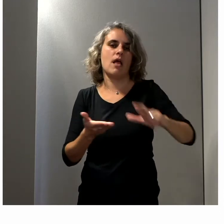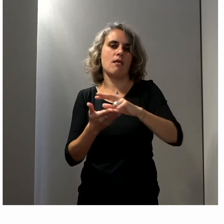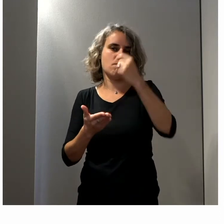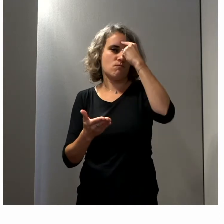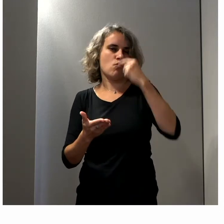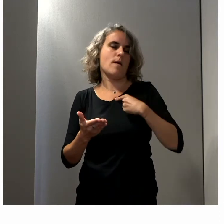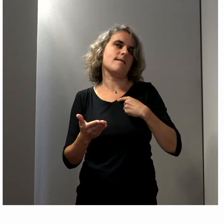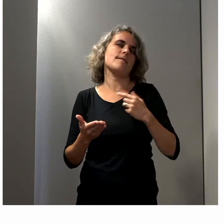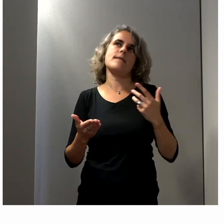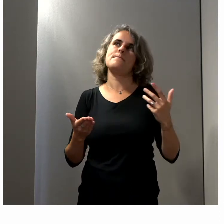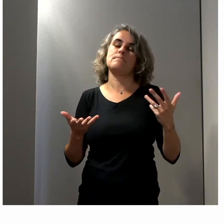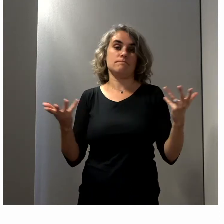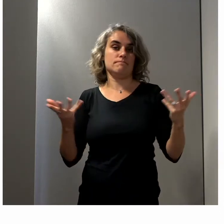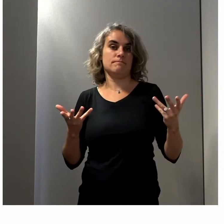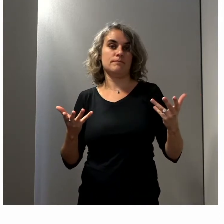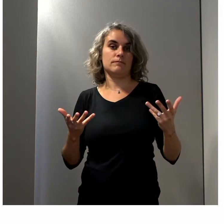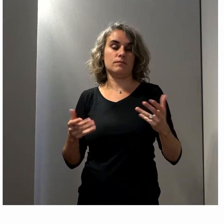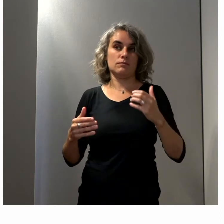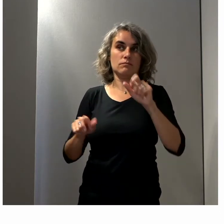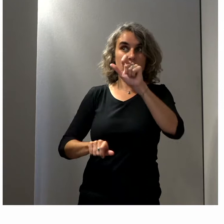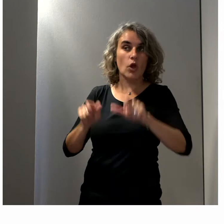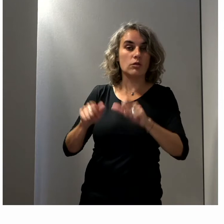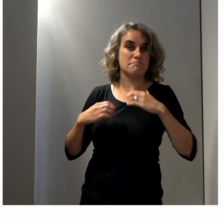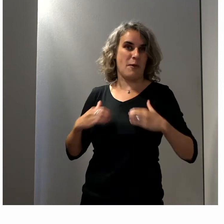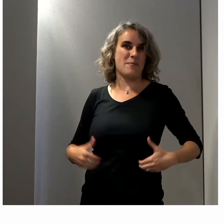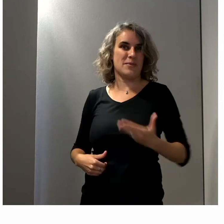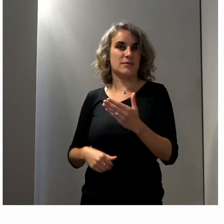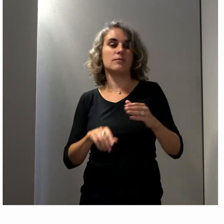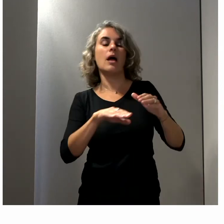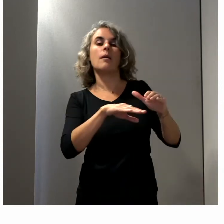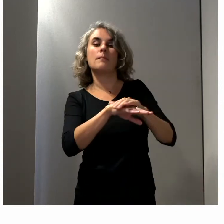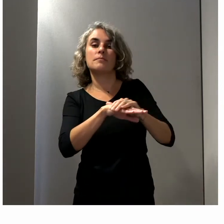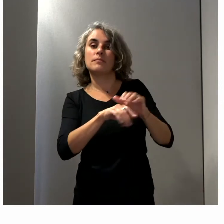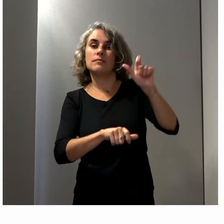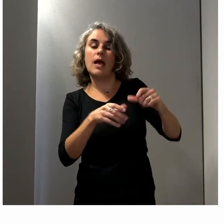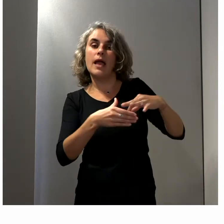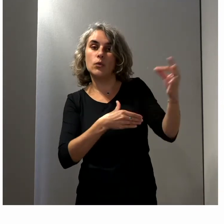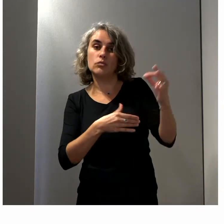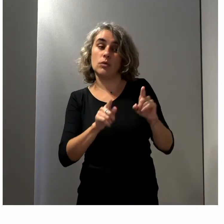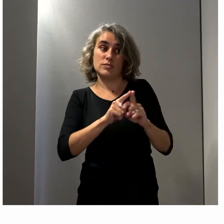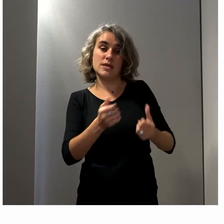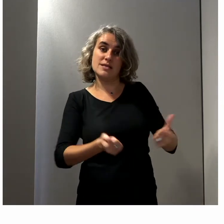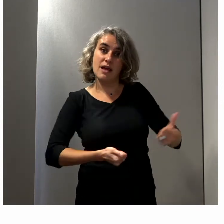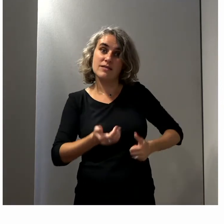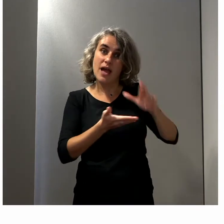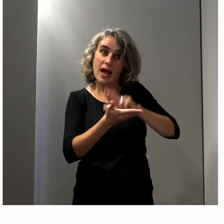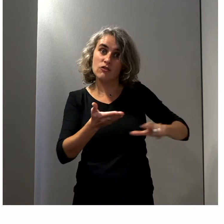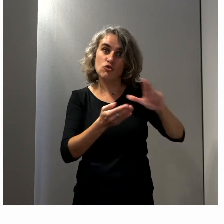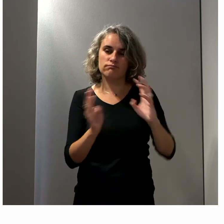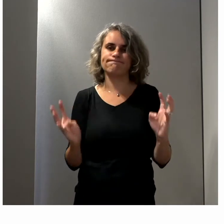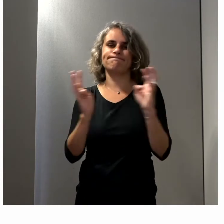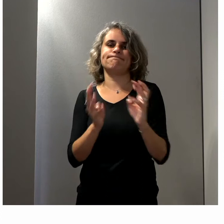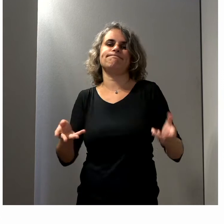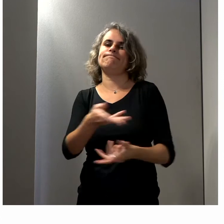les membres de ce Conseil et les élus, mais aussi les services. les services d'une région n'ont pas